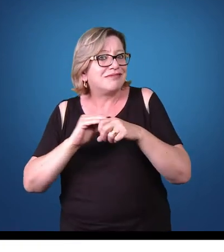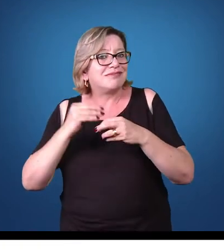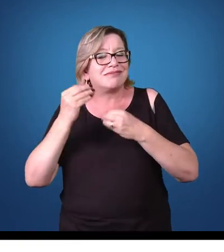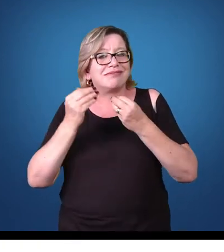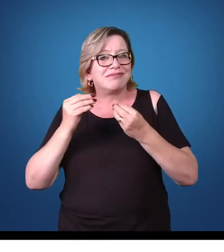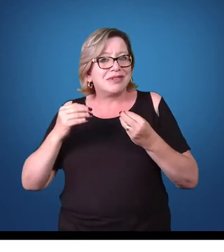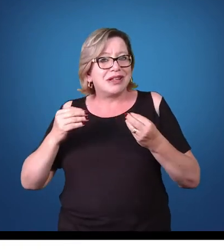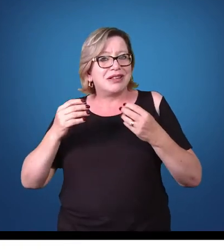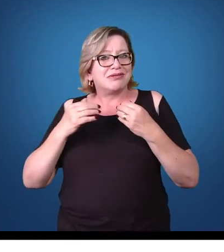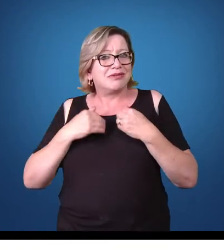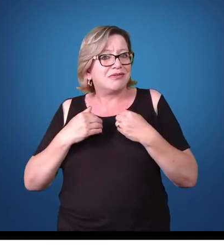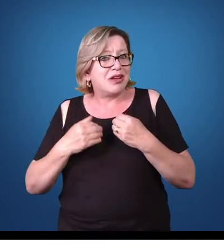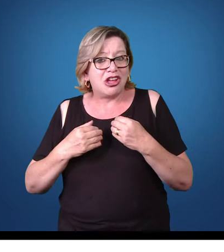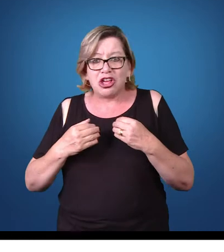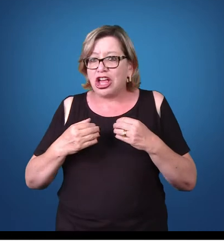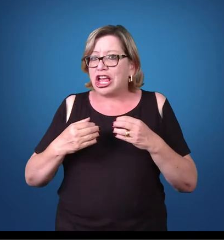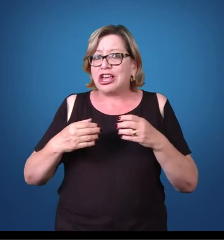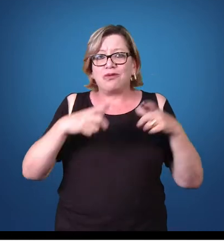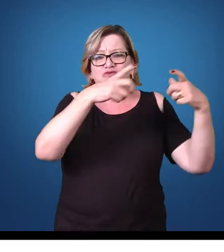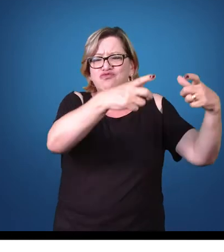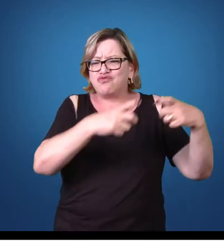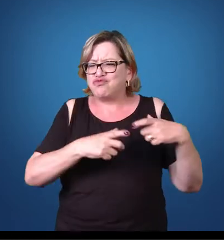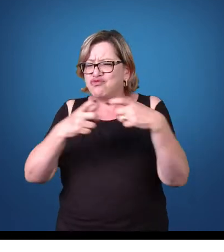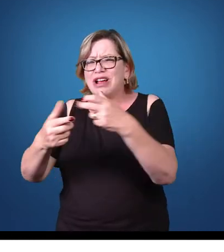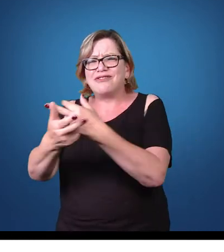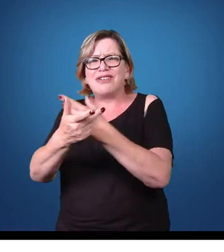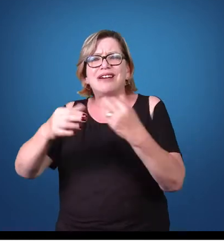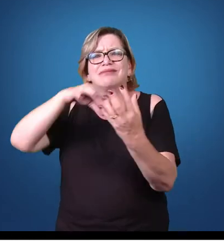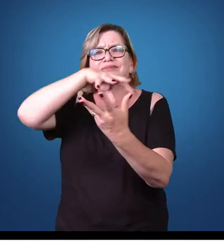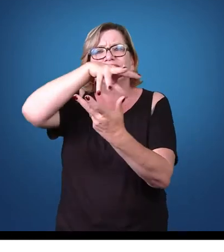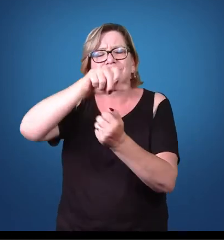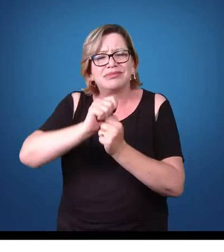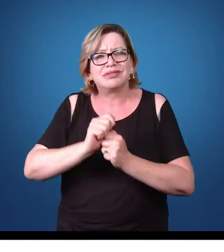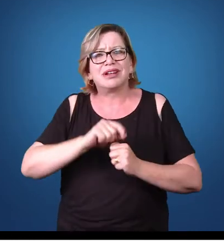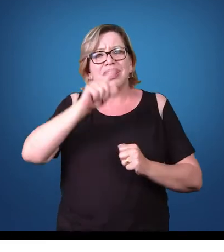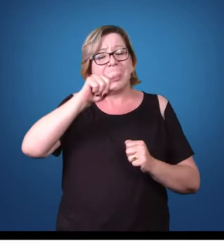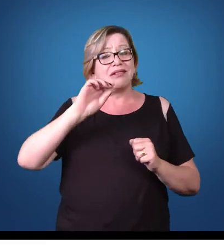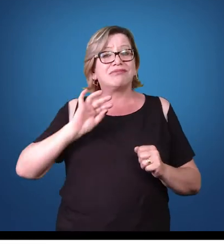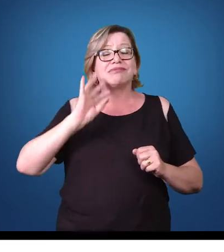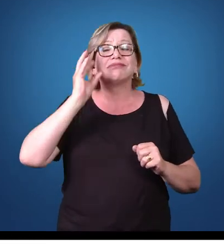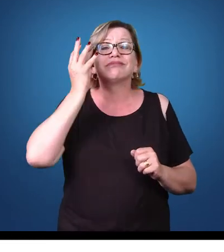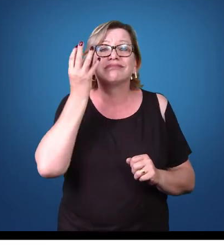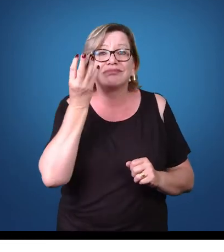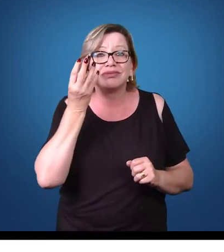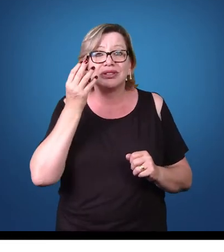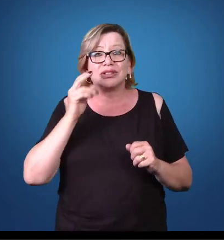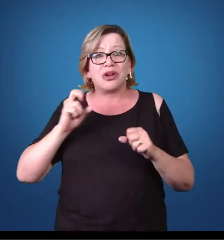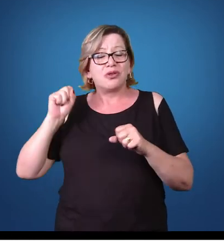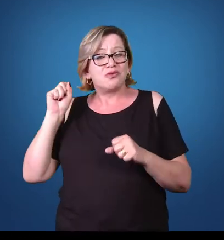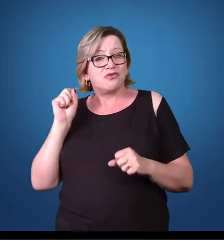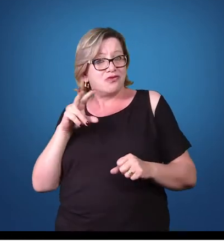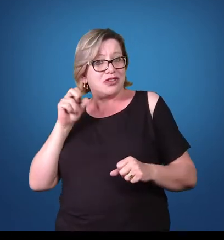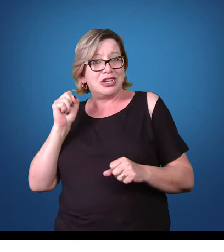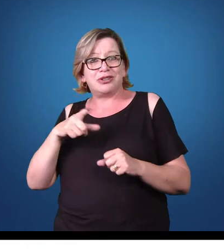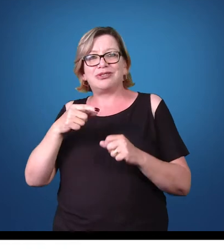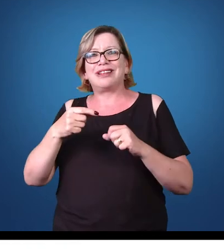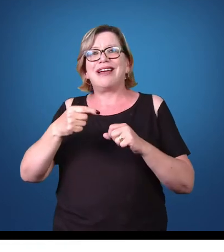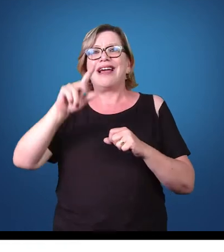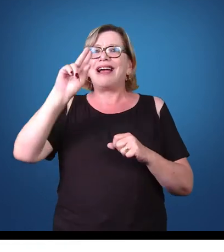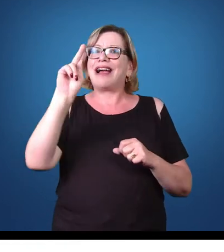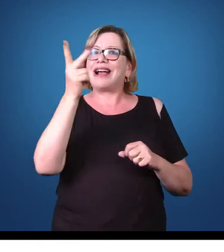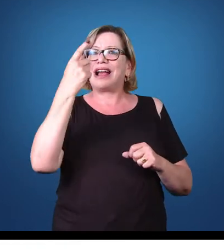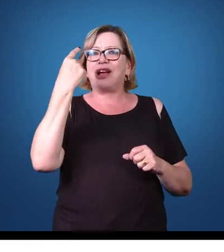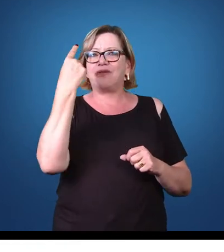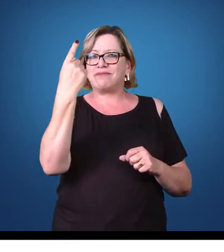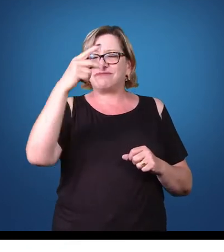organismo em várias regiões do planeta. É o que aconteceu com o caso do vírus H1N1 há pouco tempo atrás,